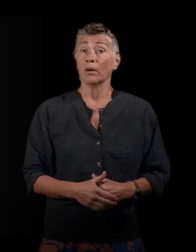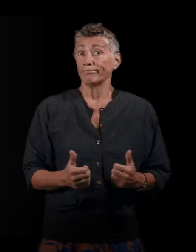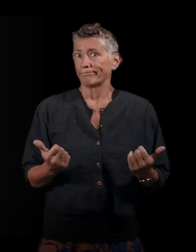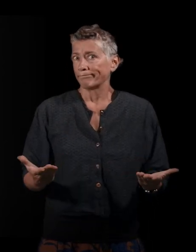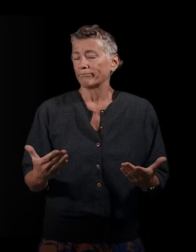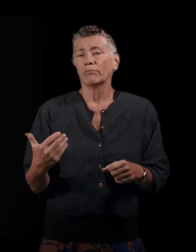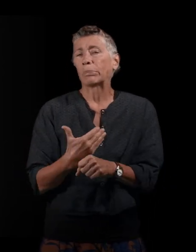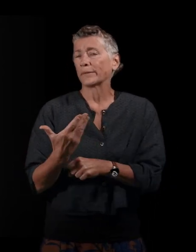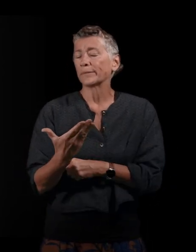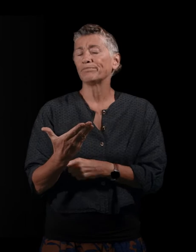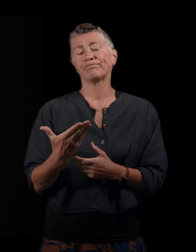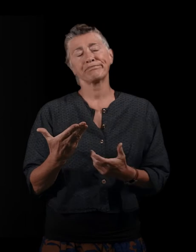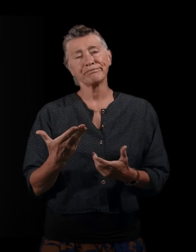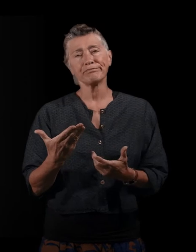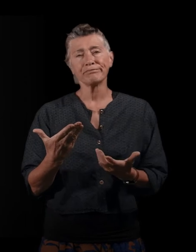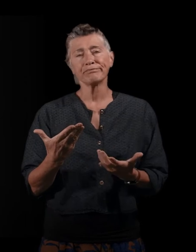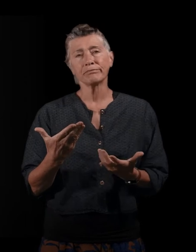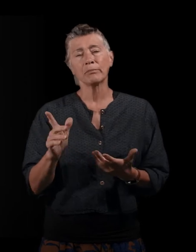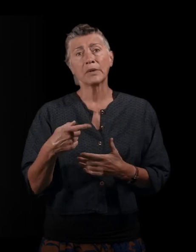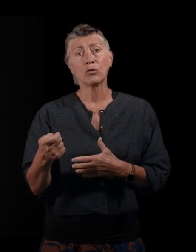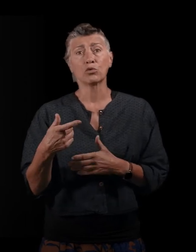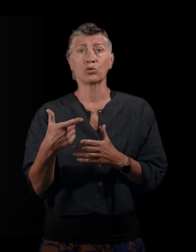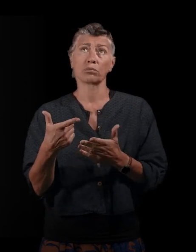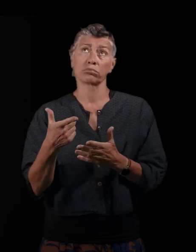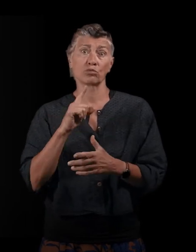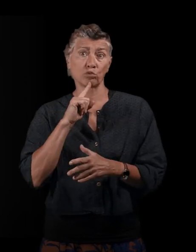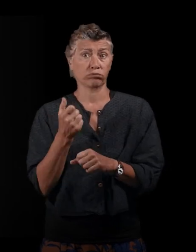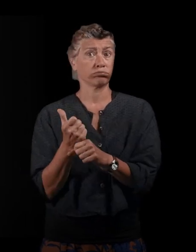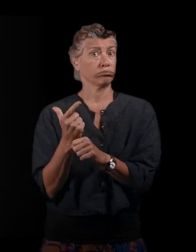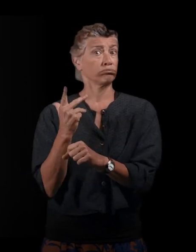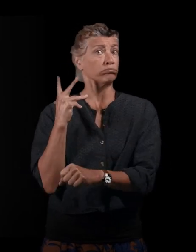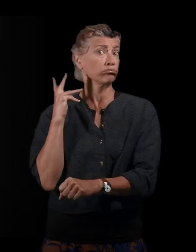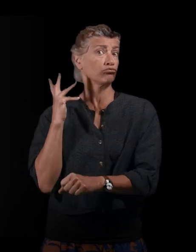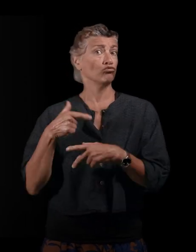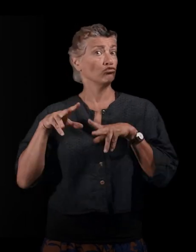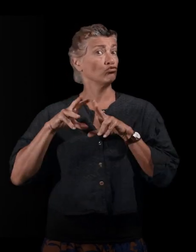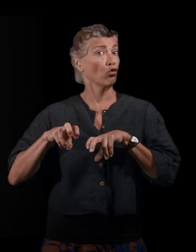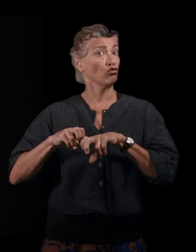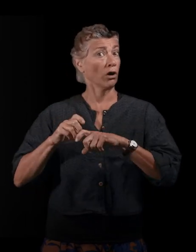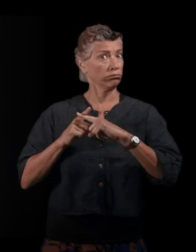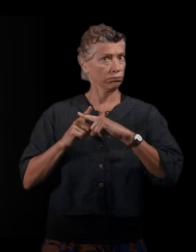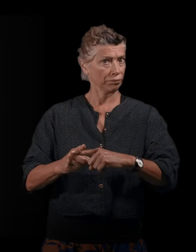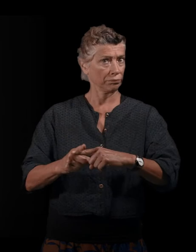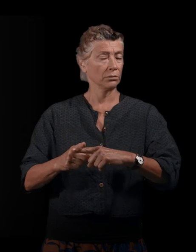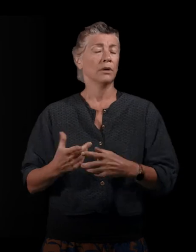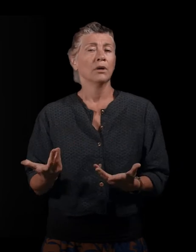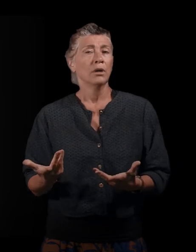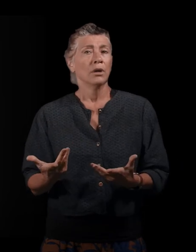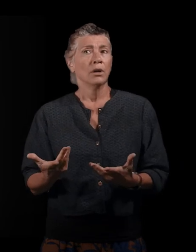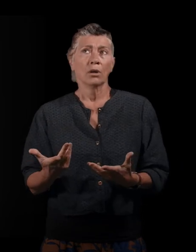passé, c'est qu'il y a eu un moment donné, moi, ça fait quelques années que ça faisait déjà quelques années que je travaillais dessus. C'est depuis la fin des